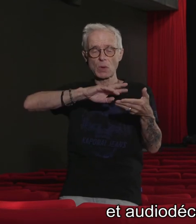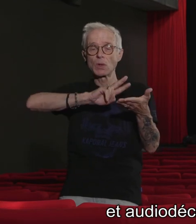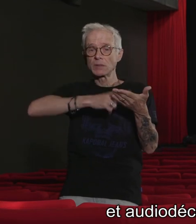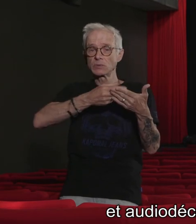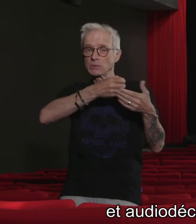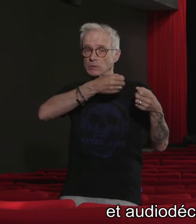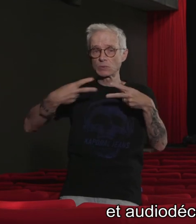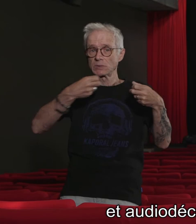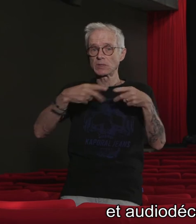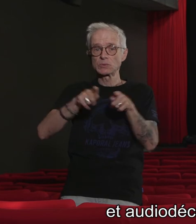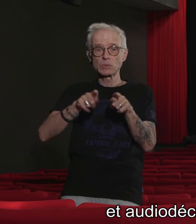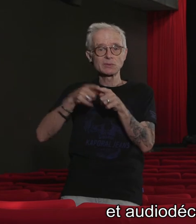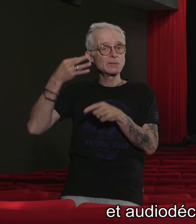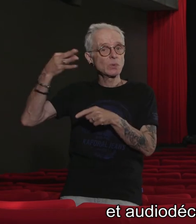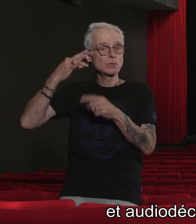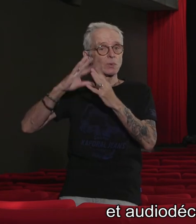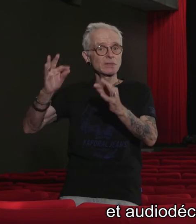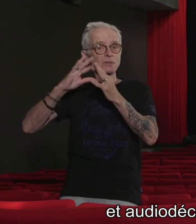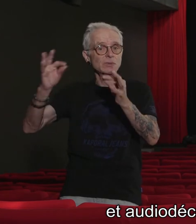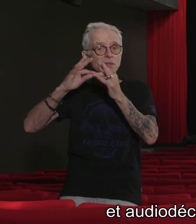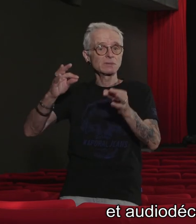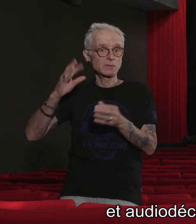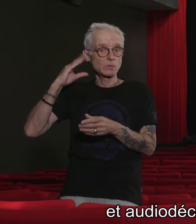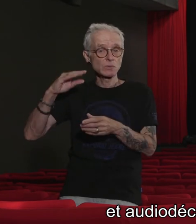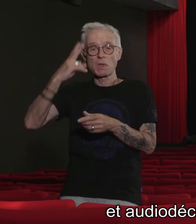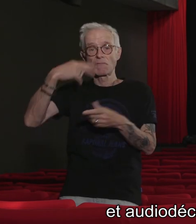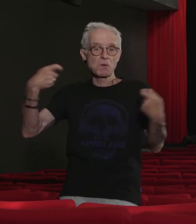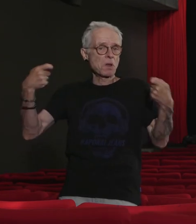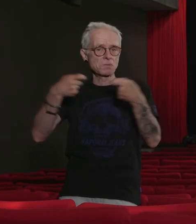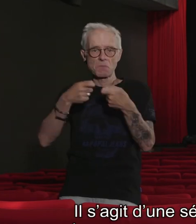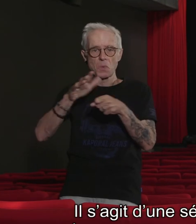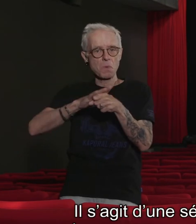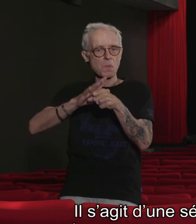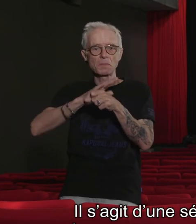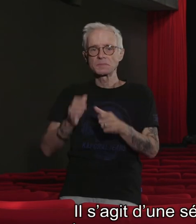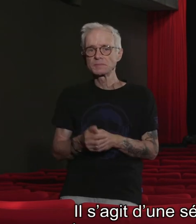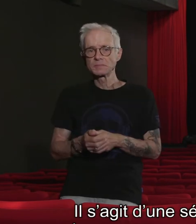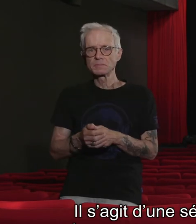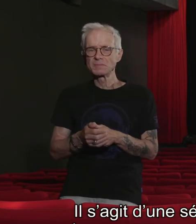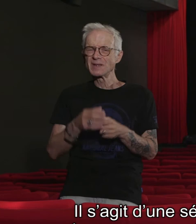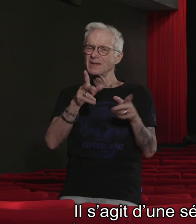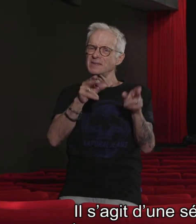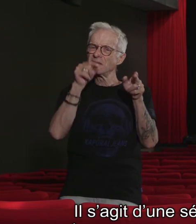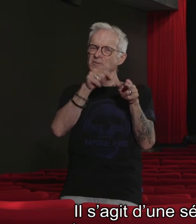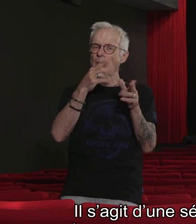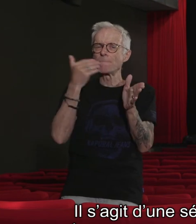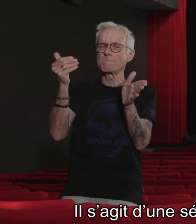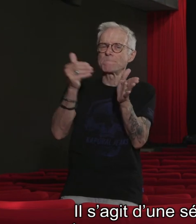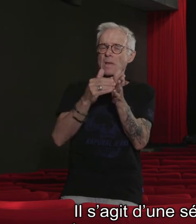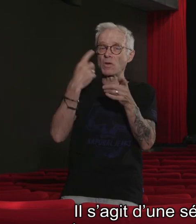décrite pour les personnes non-voyantes ou malvoyantes. Il s'agit d'une séance best-of du festival qui